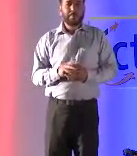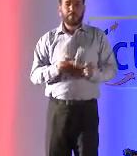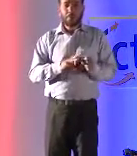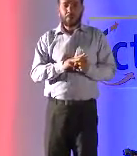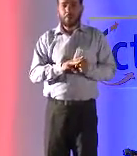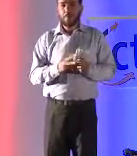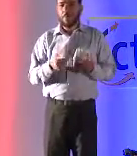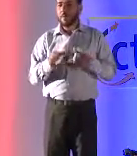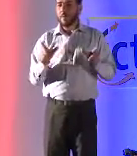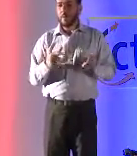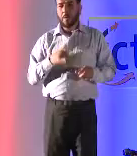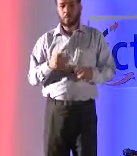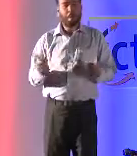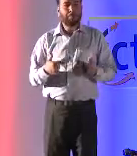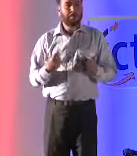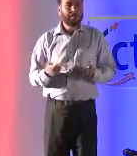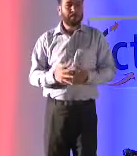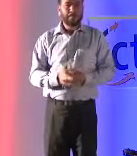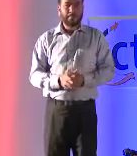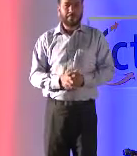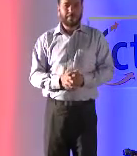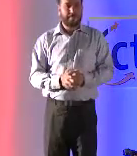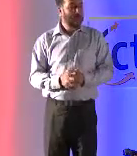مكبرات الشاشة، واحدة من المعارضة التي تستخدمها